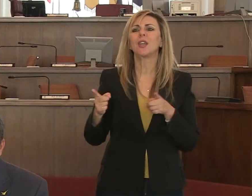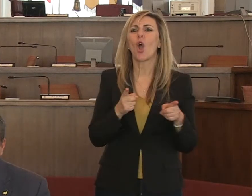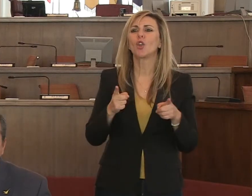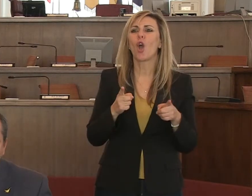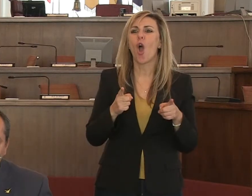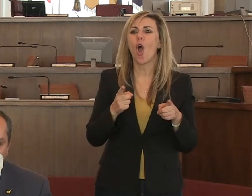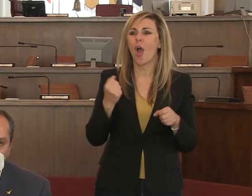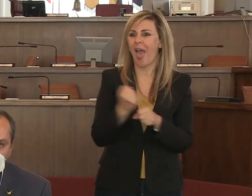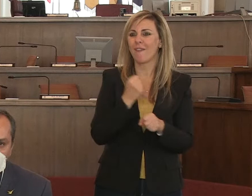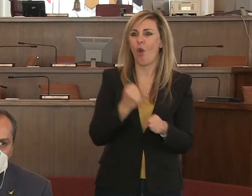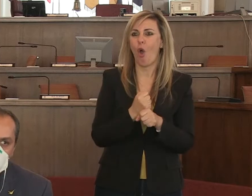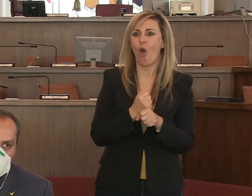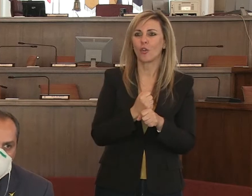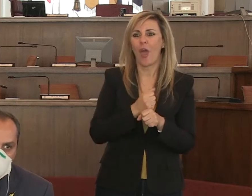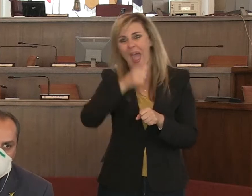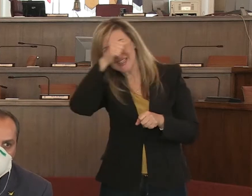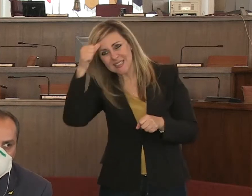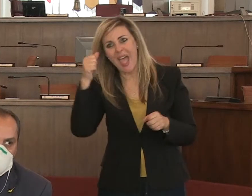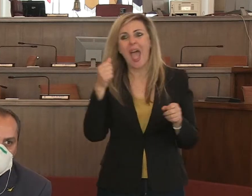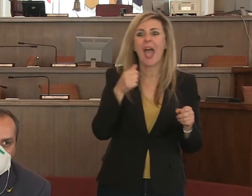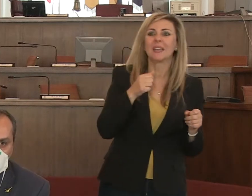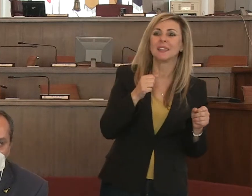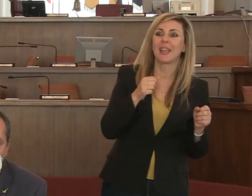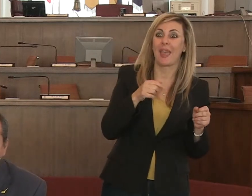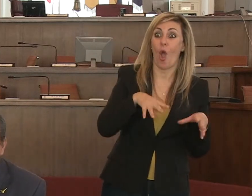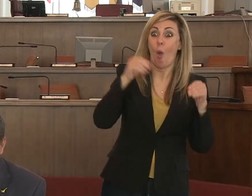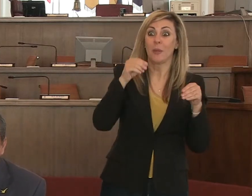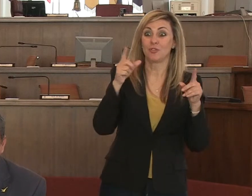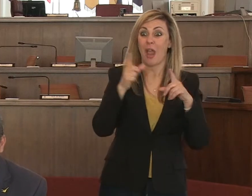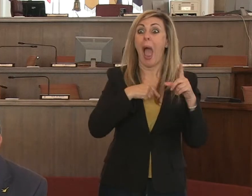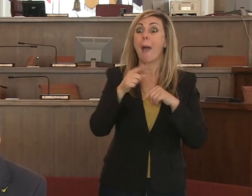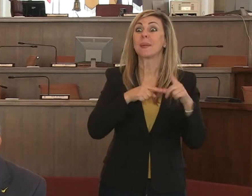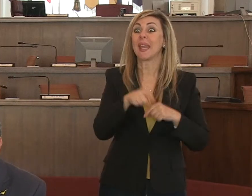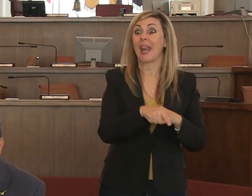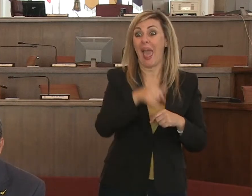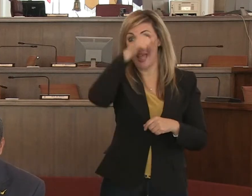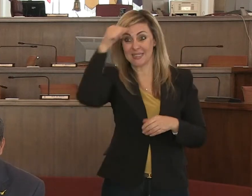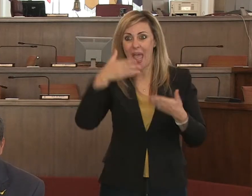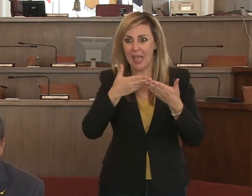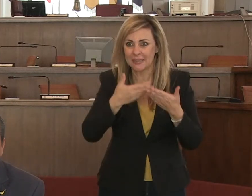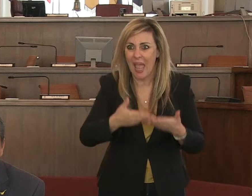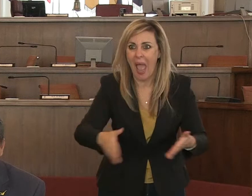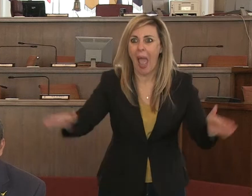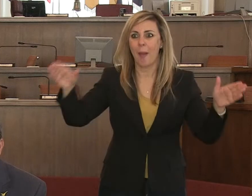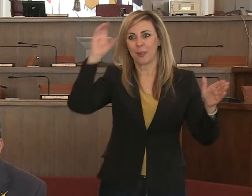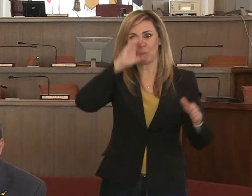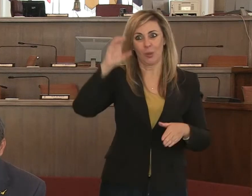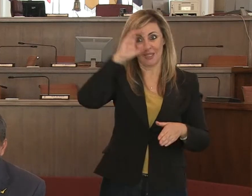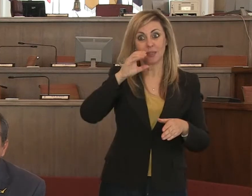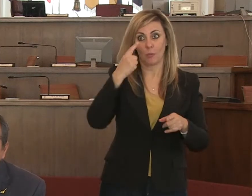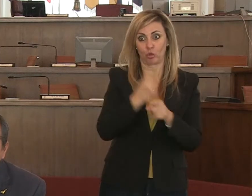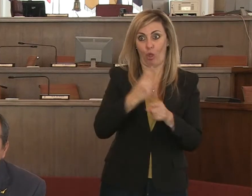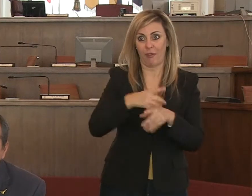quelle persone che sarebbero tornate ad aprile magari alla stagione estiva in apertura della stagione turistica